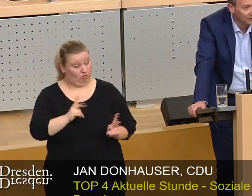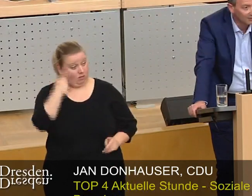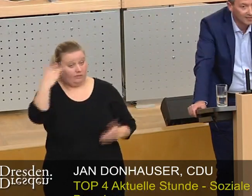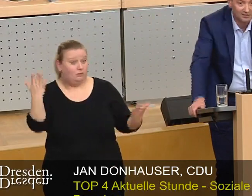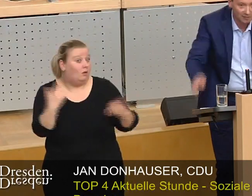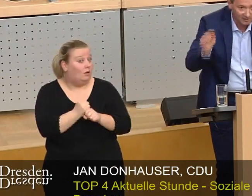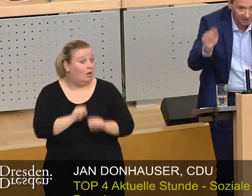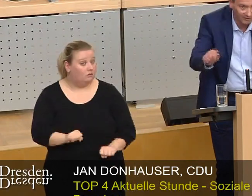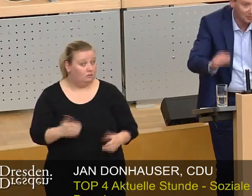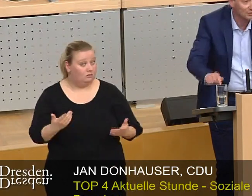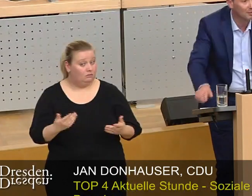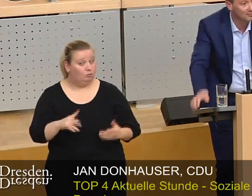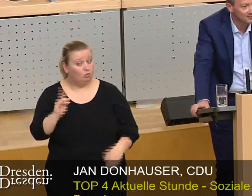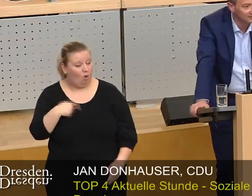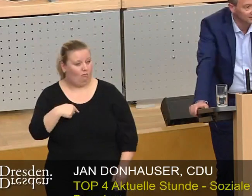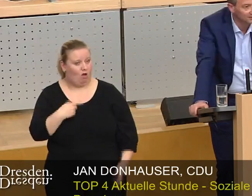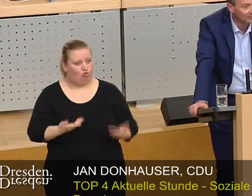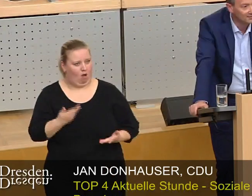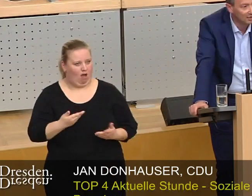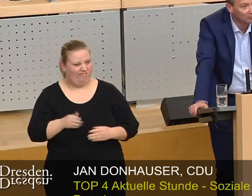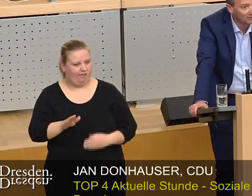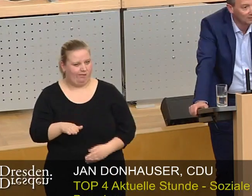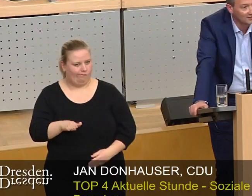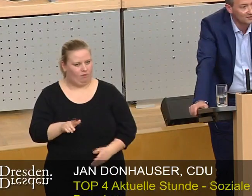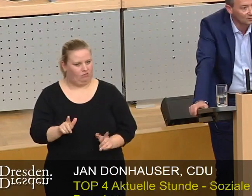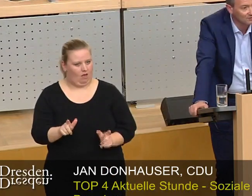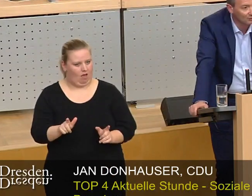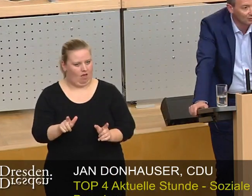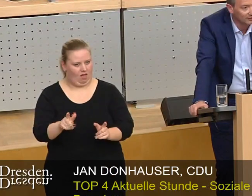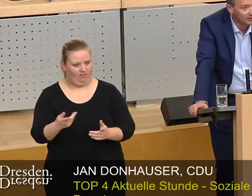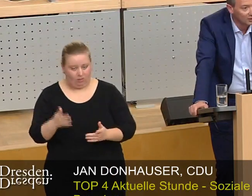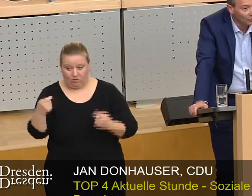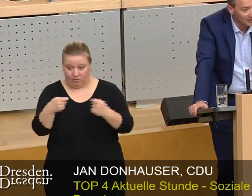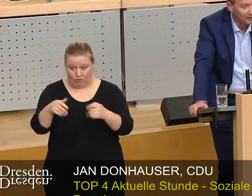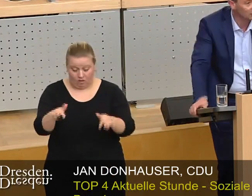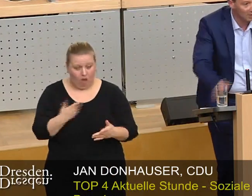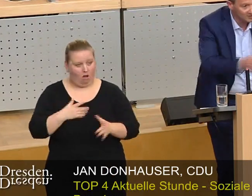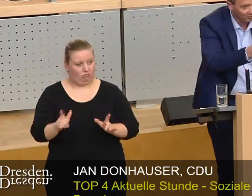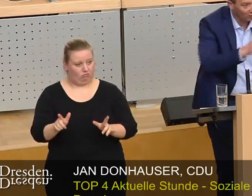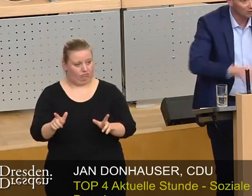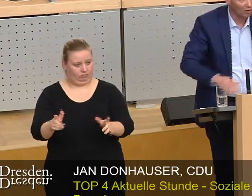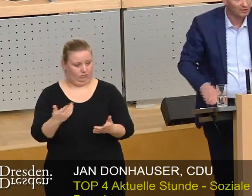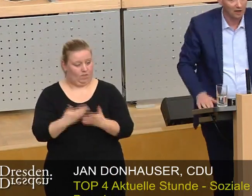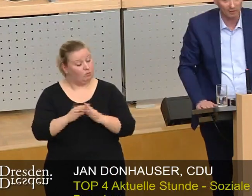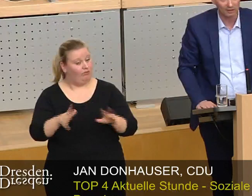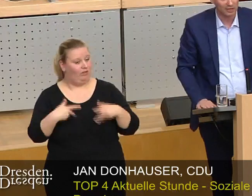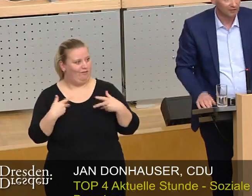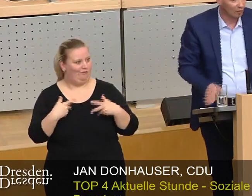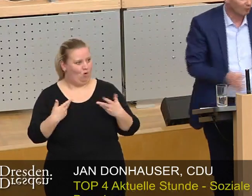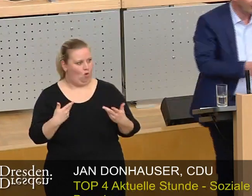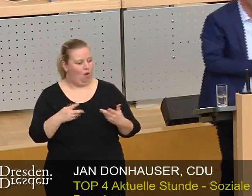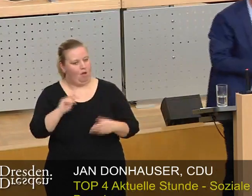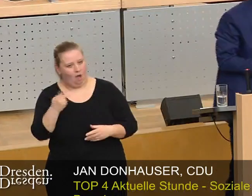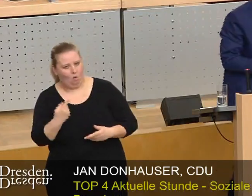tun können. Wir sind nämlich teilweise auch die Bremse hier, wenn es darum geht, Investitionen zu fördern. Und deswegen, ich habe es erfreut gehört, aber